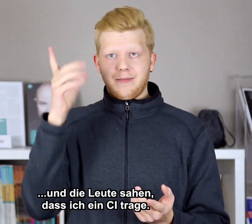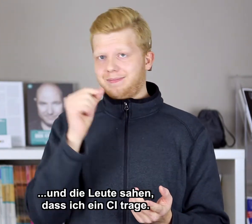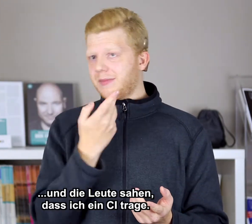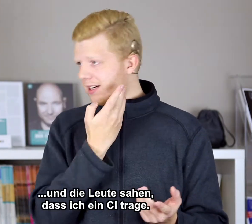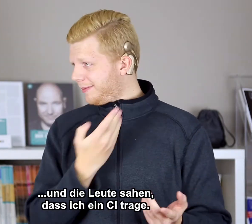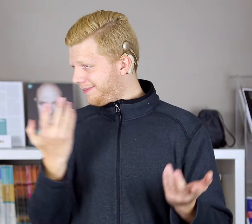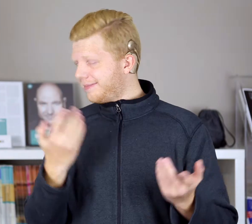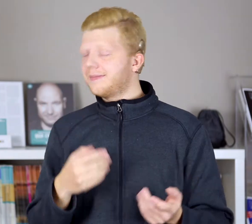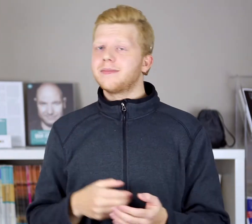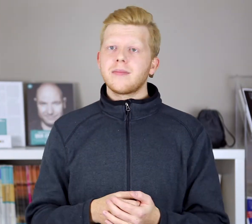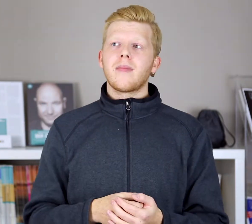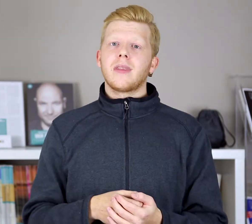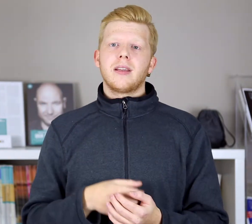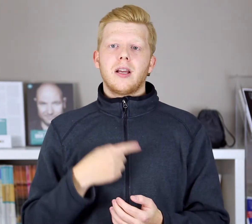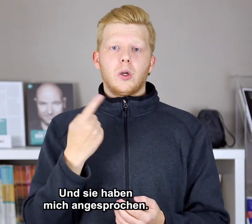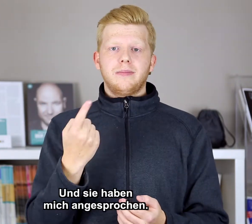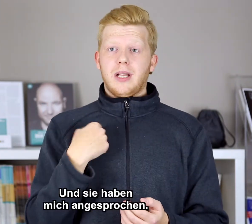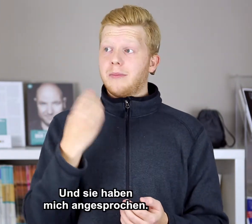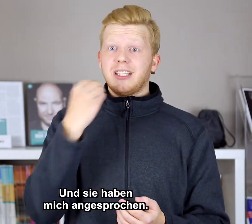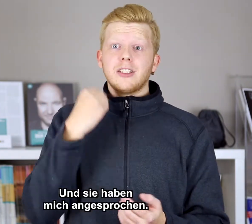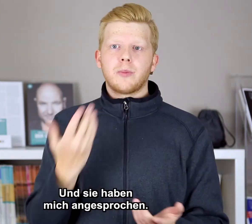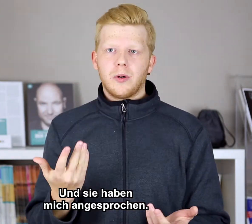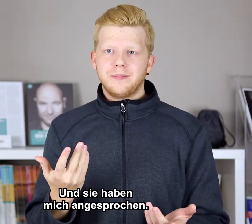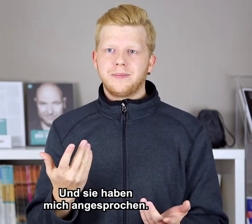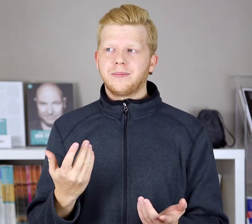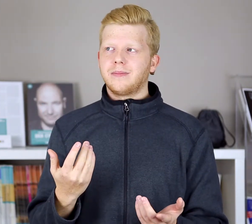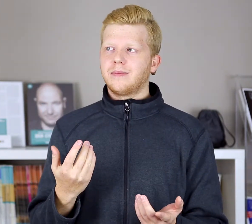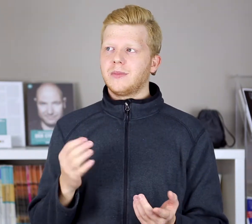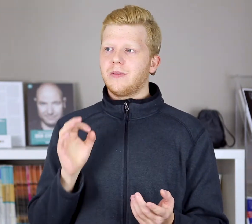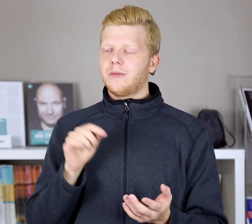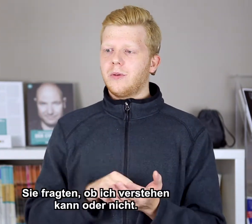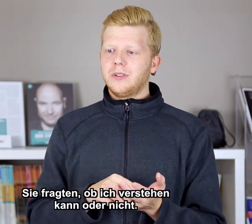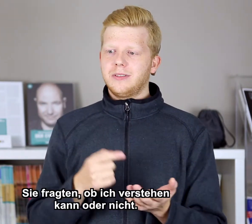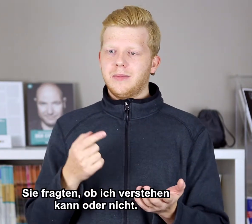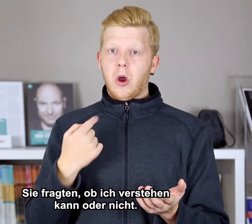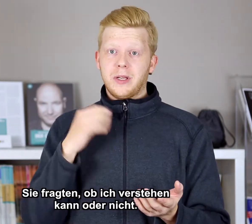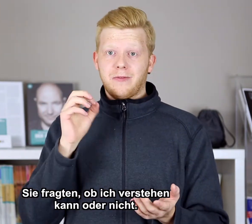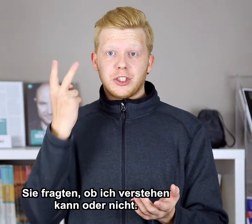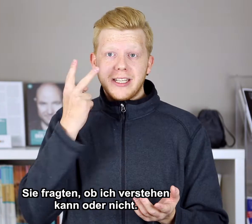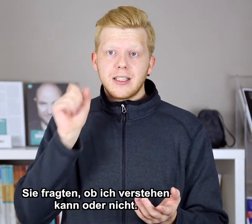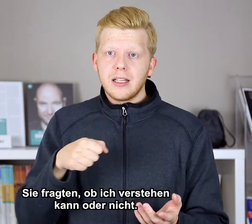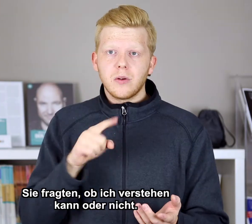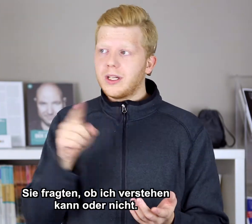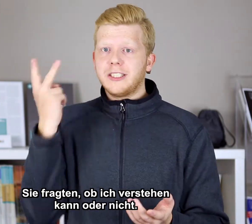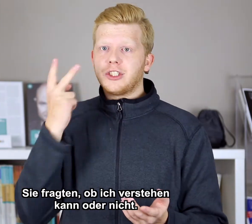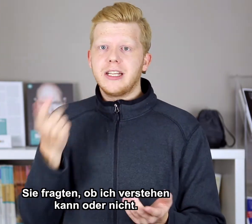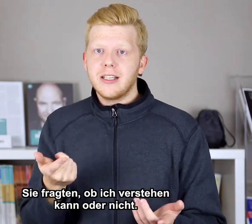sage. Und haben mich angesprochen. Und, ob ich verstehen kann oder nicht verstehen